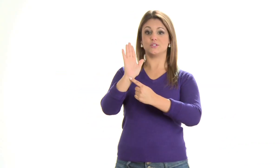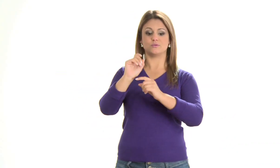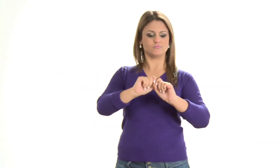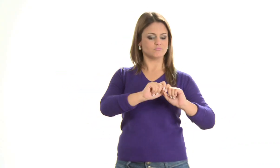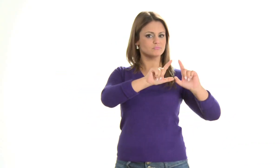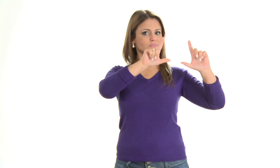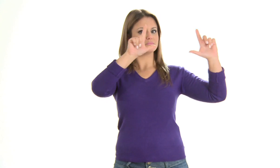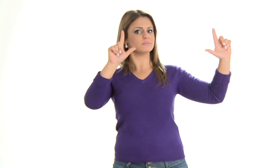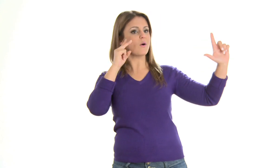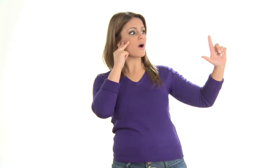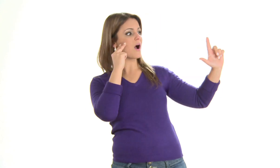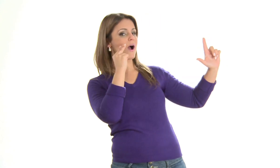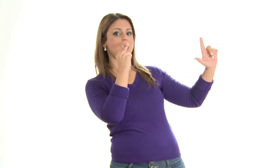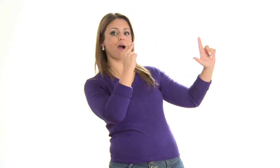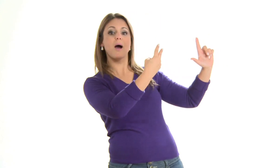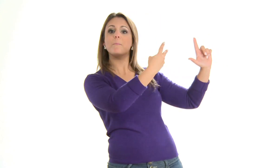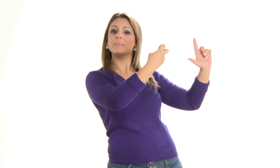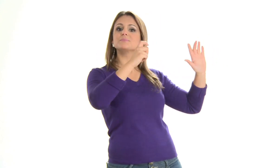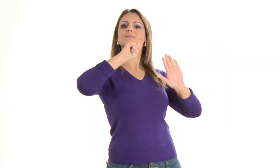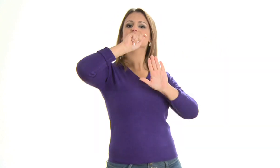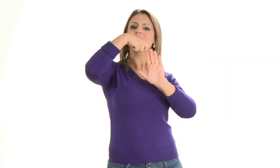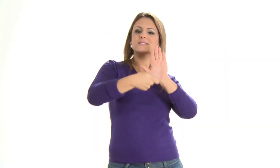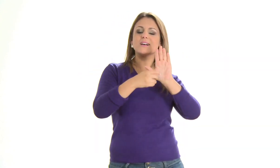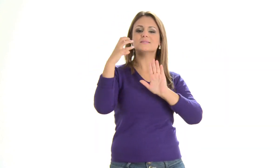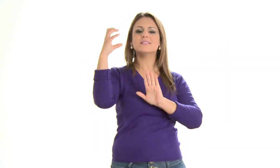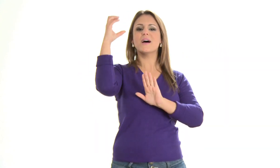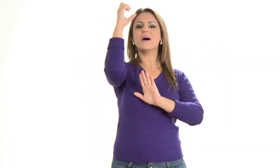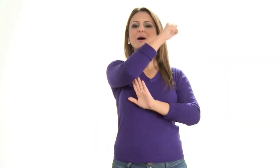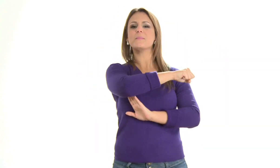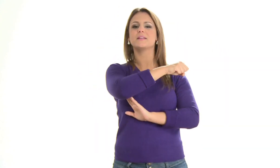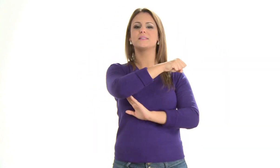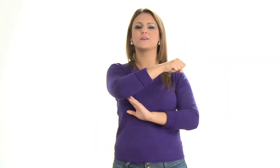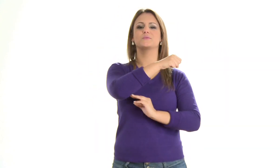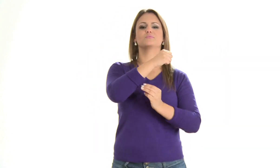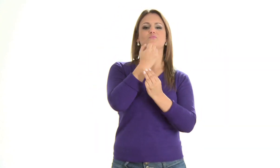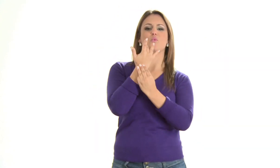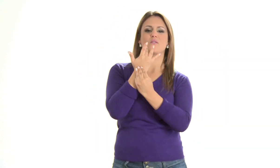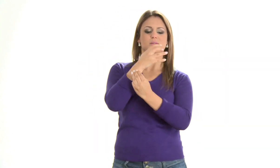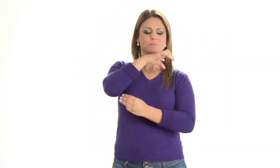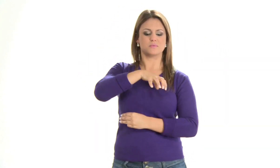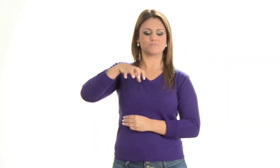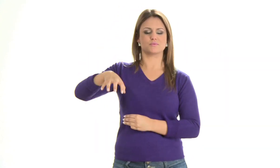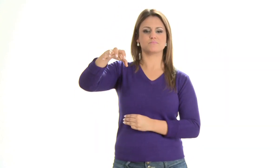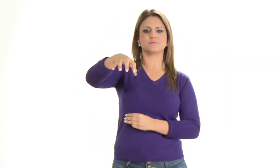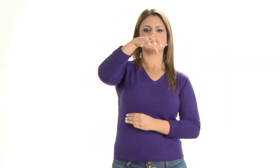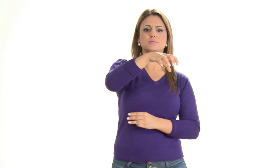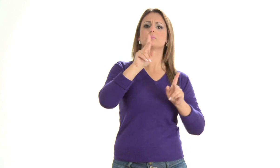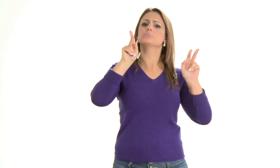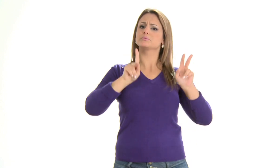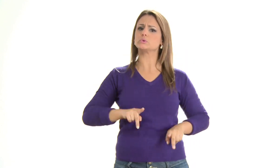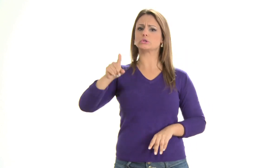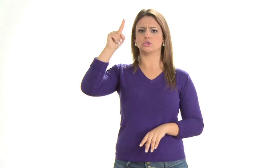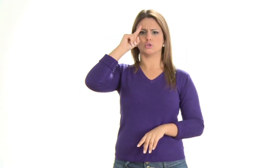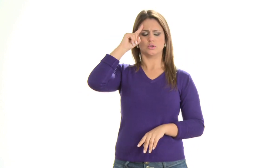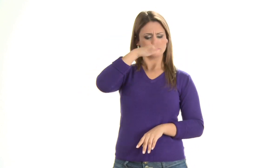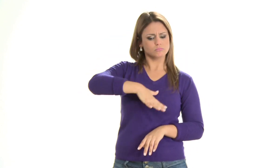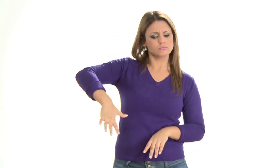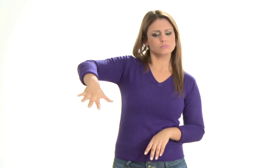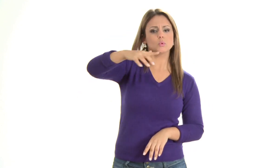Agora nós vamos mostrar um vídeo onde você poderá assistir algumas cenas e perceber os sinais que nós ensinamos na aula de